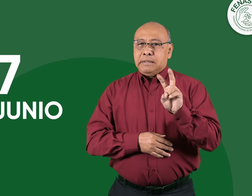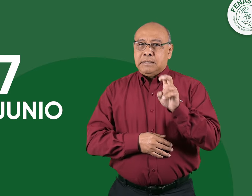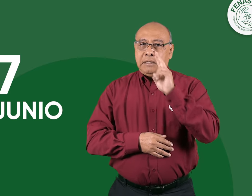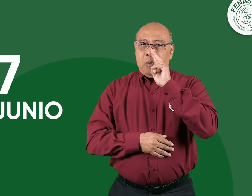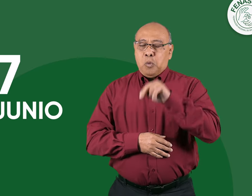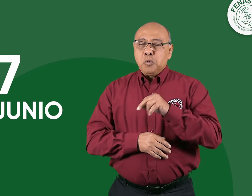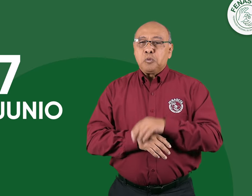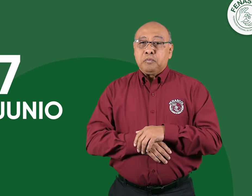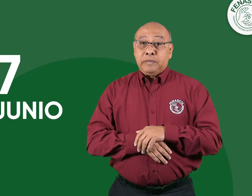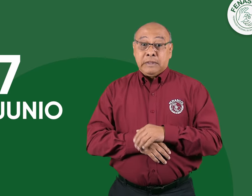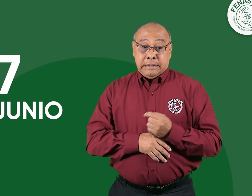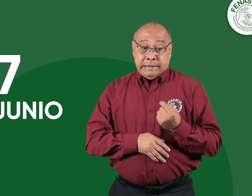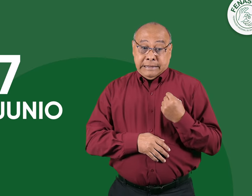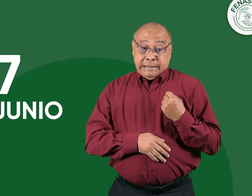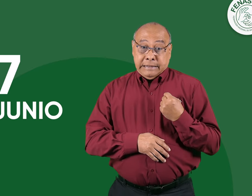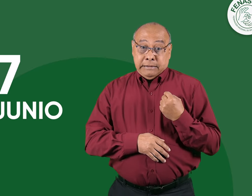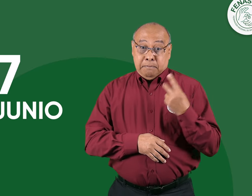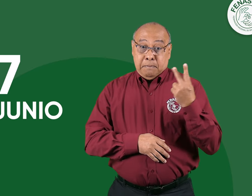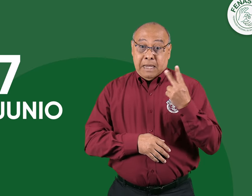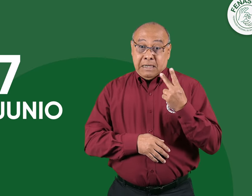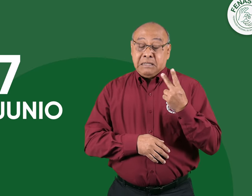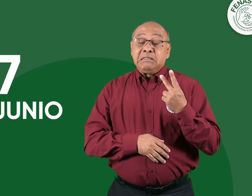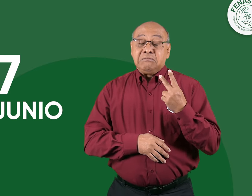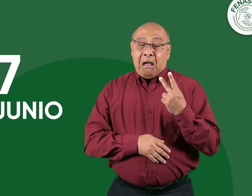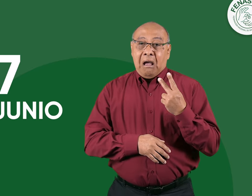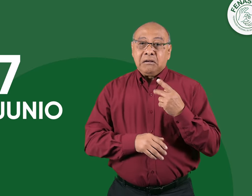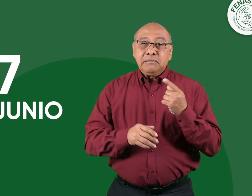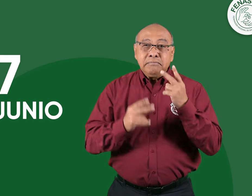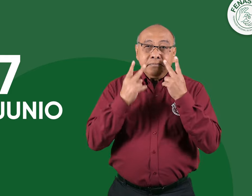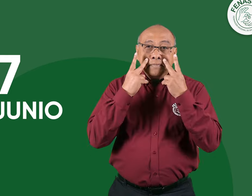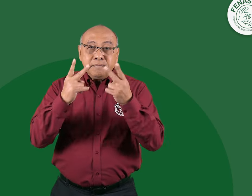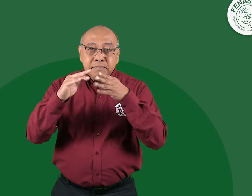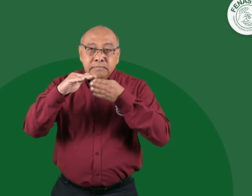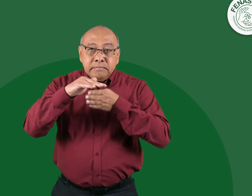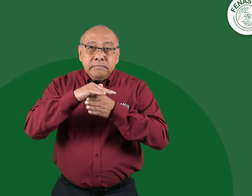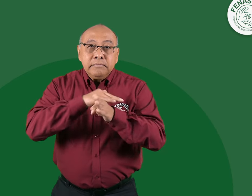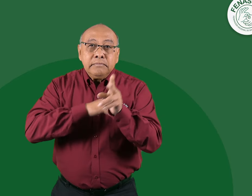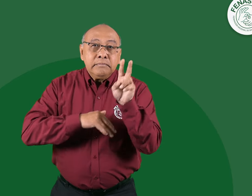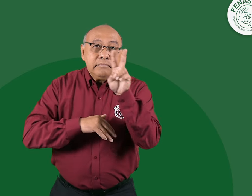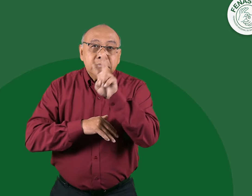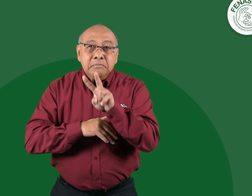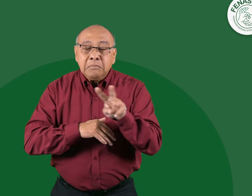pasado viernes, en donde ingresamos al SECOP y no había nada al respecto.